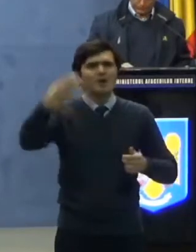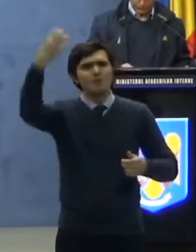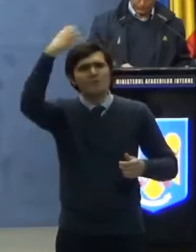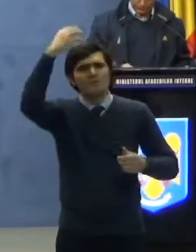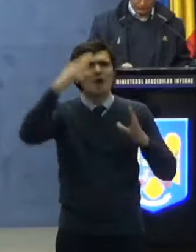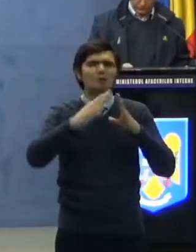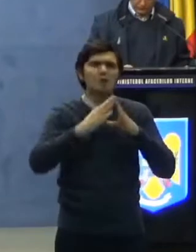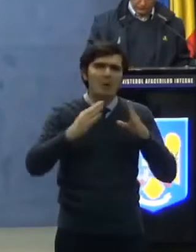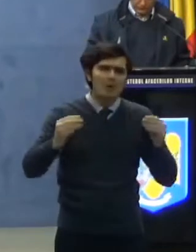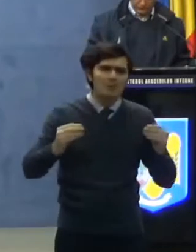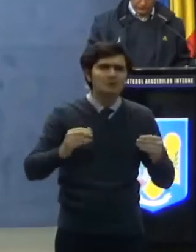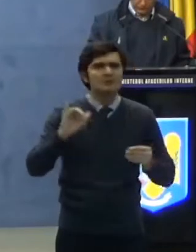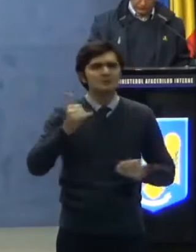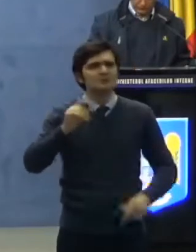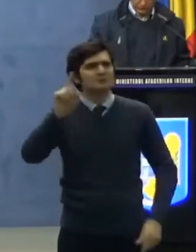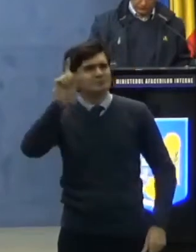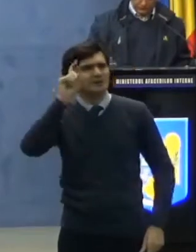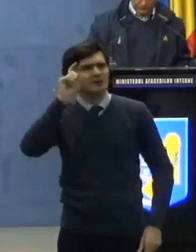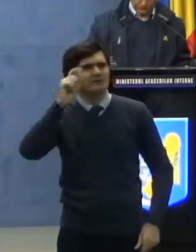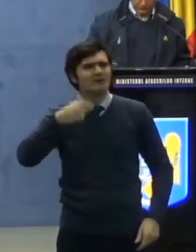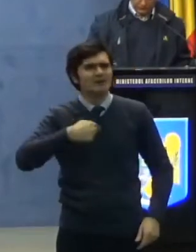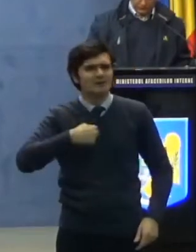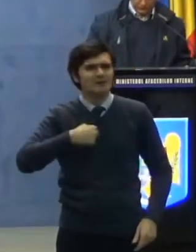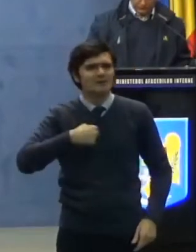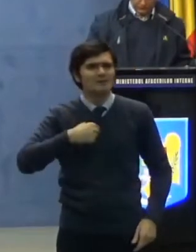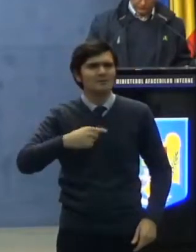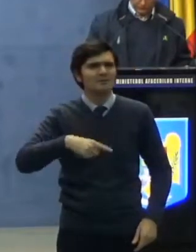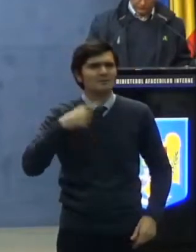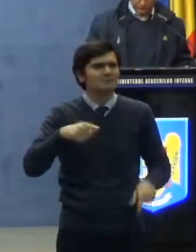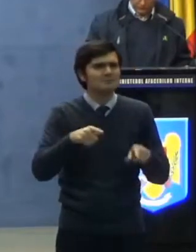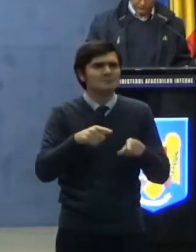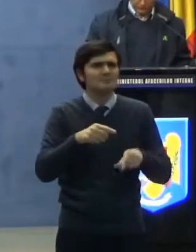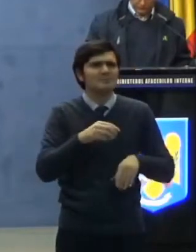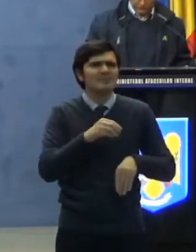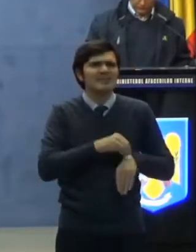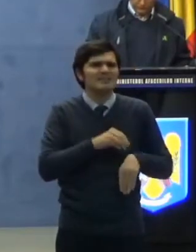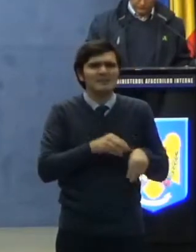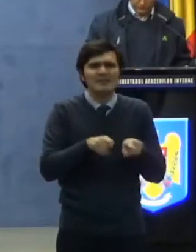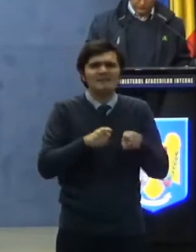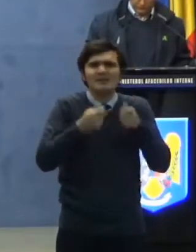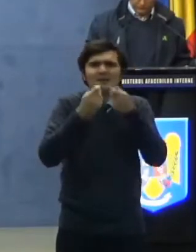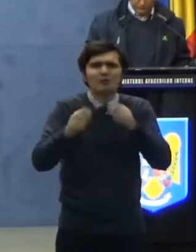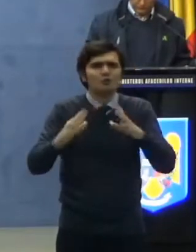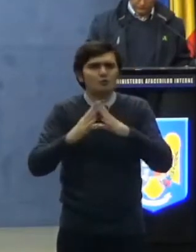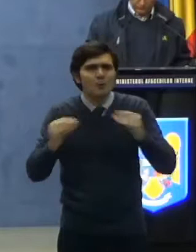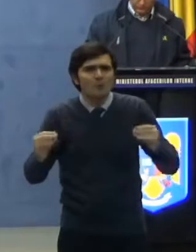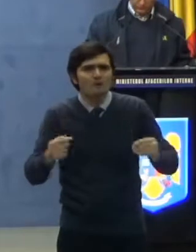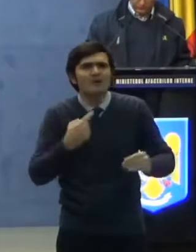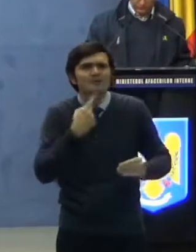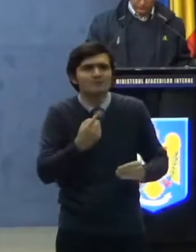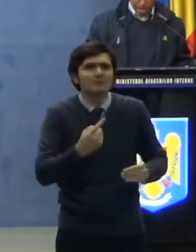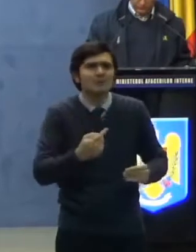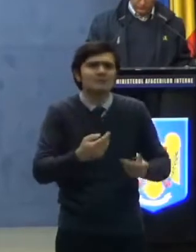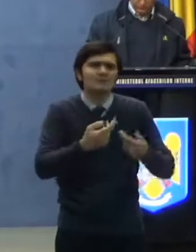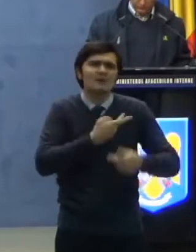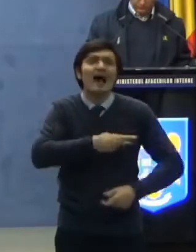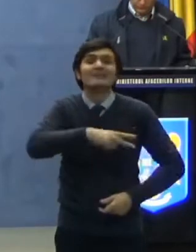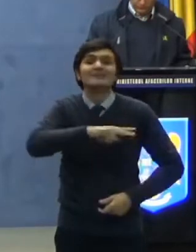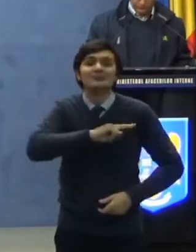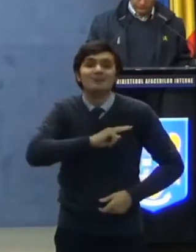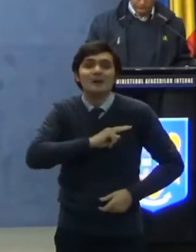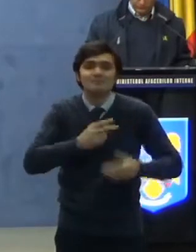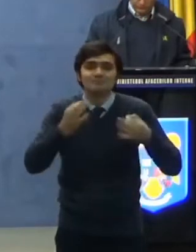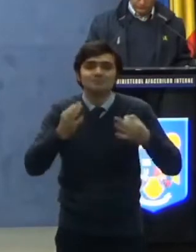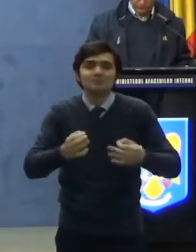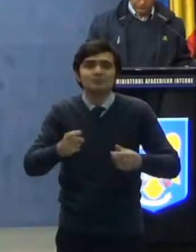și cred că sunt în asentimentul tuturor românilor să asigurăm cetățenii din județul Suceava